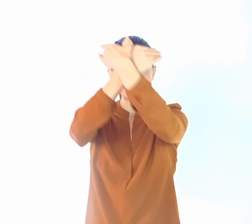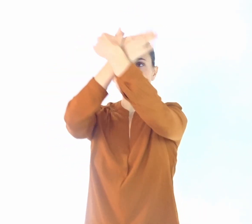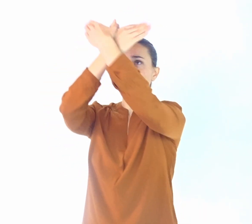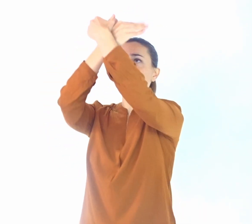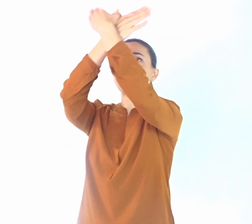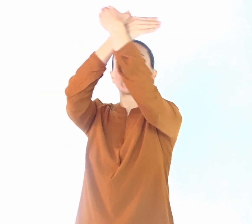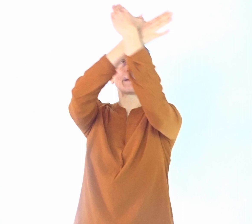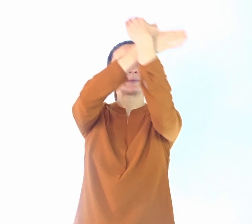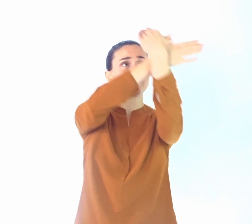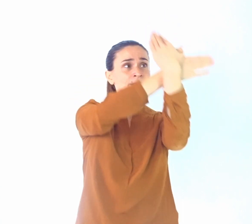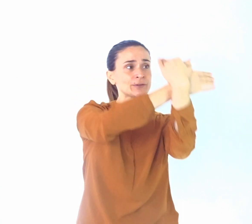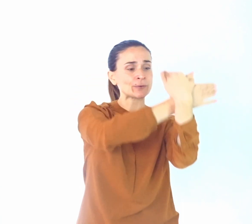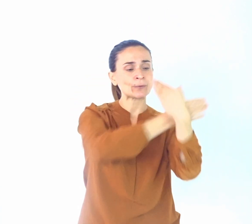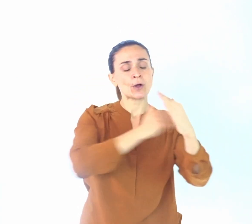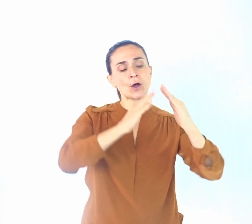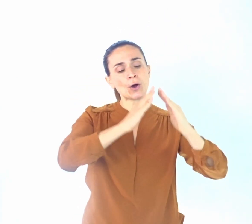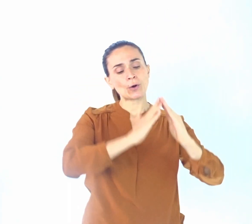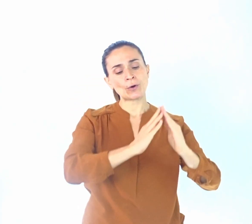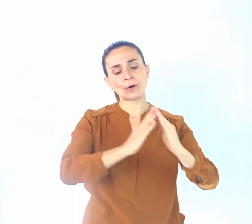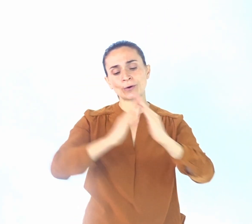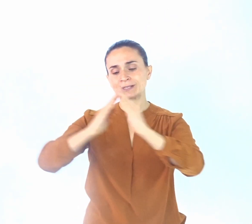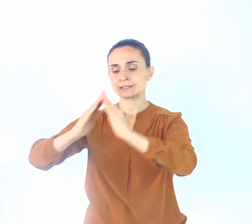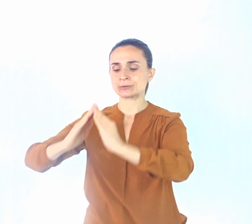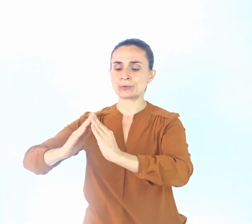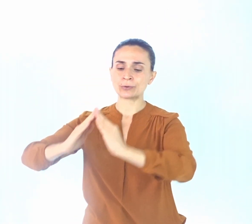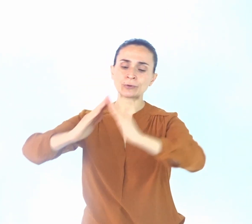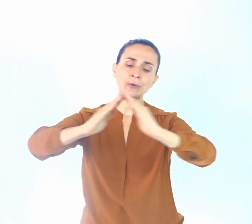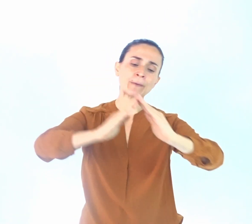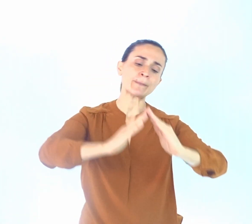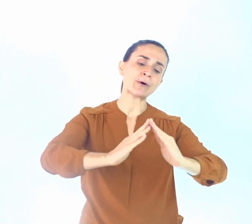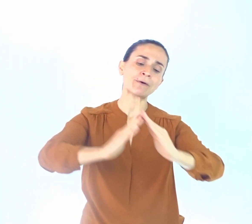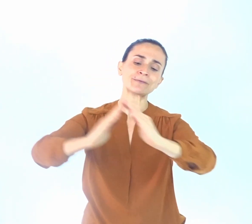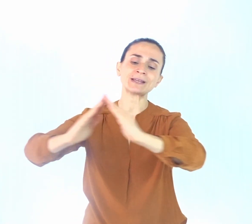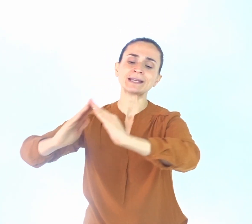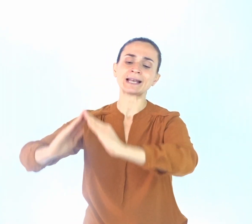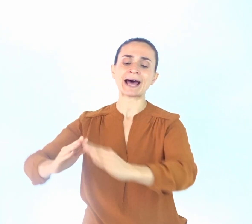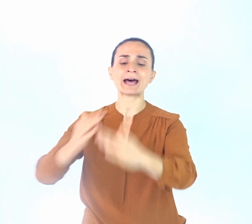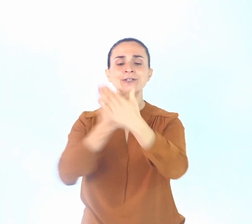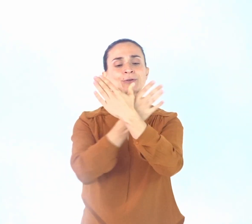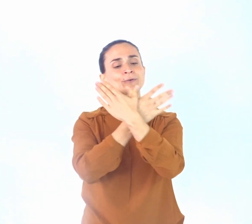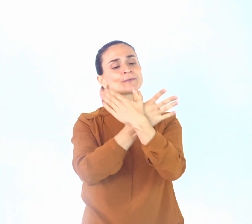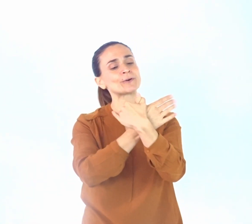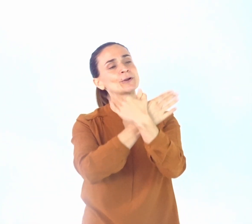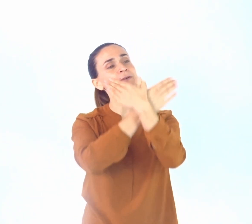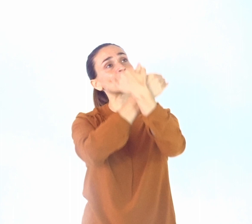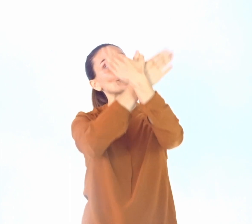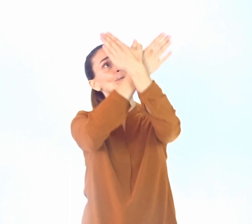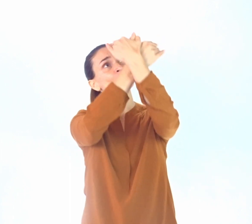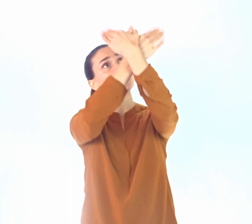papillon au-dessus de mon village. Vol, vol, vol,